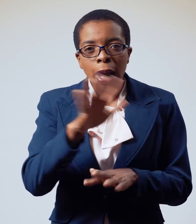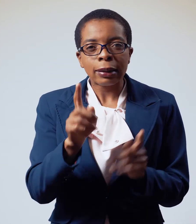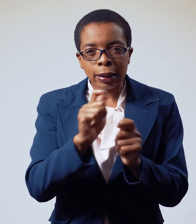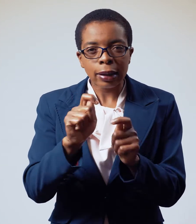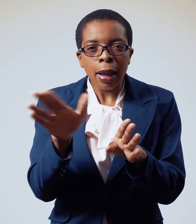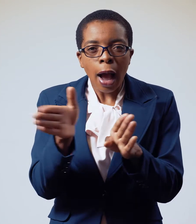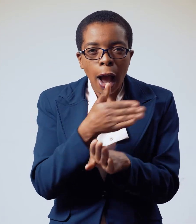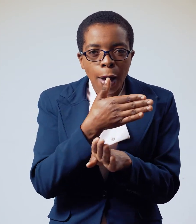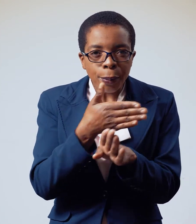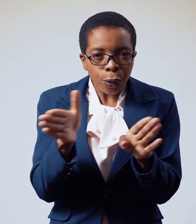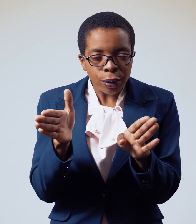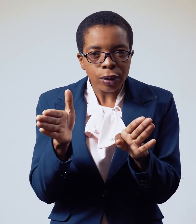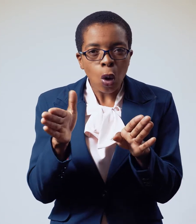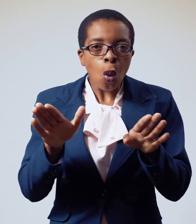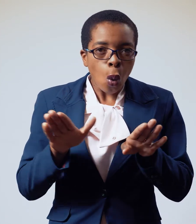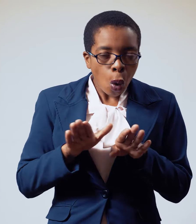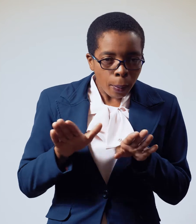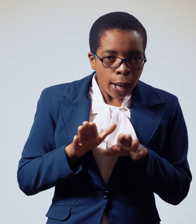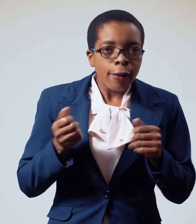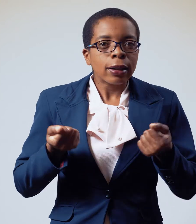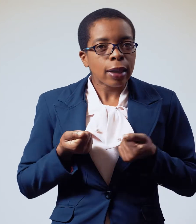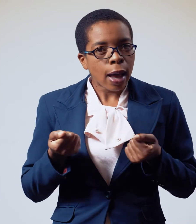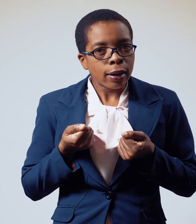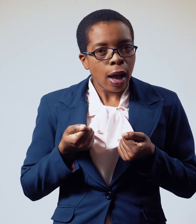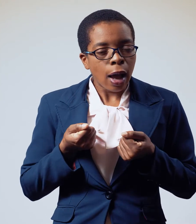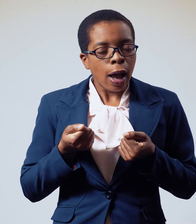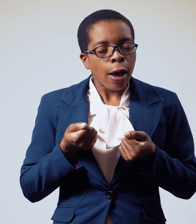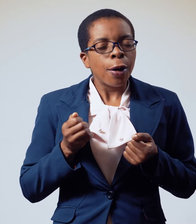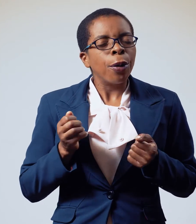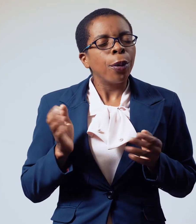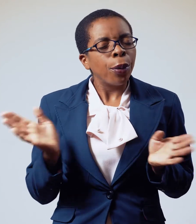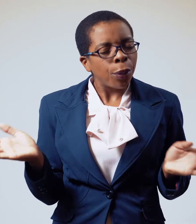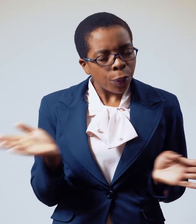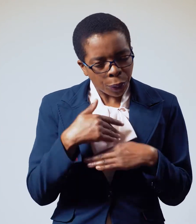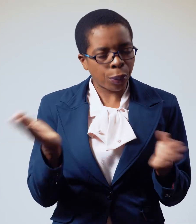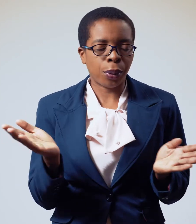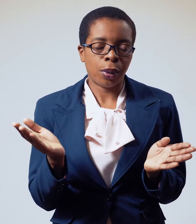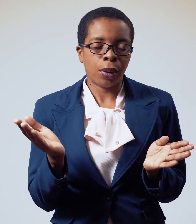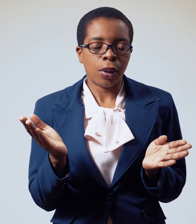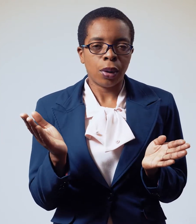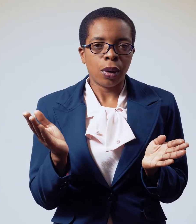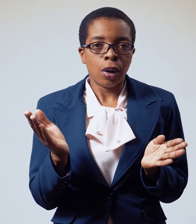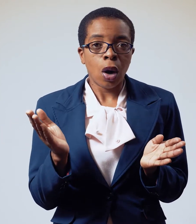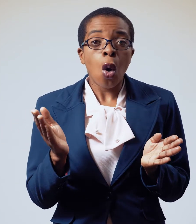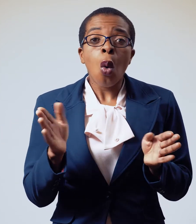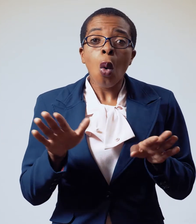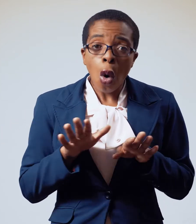kuruwiswa kwe miri jonga, tinoti njira shokure kutikumbuni kezo kwe kwa zero ze madzimai, nevana sikana ngakupele.